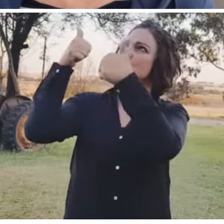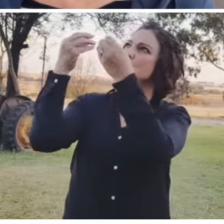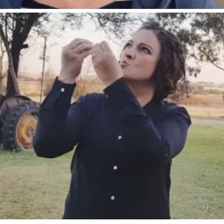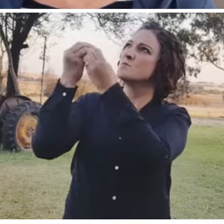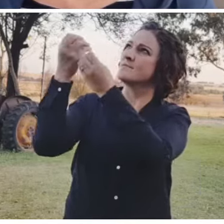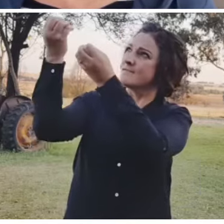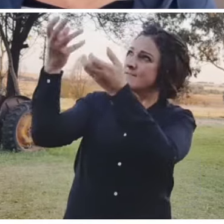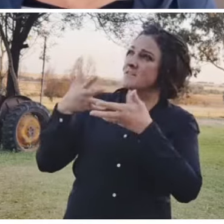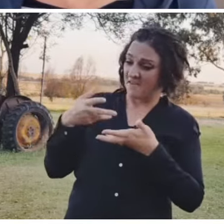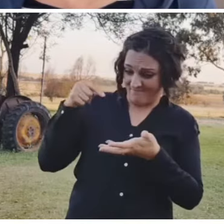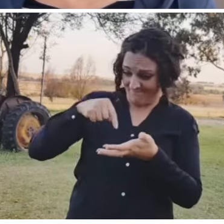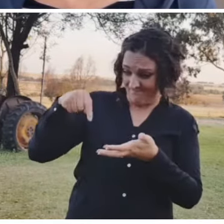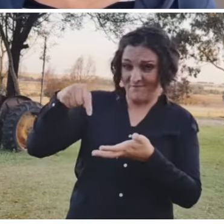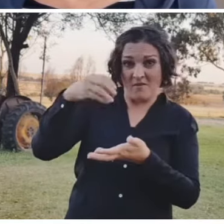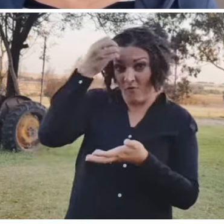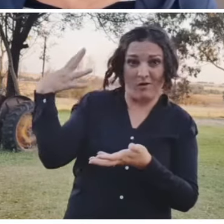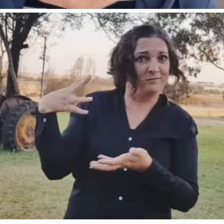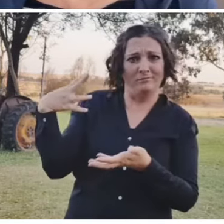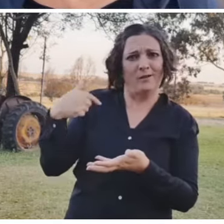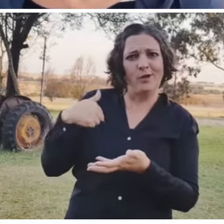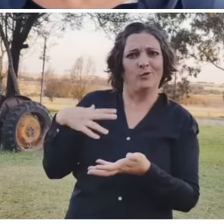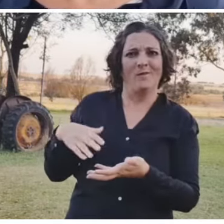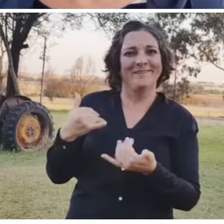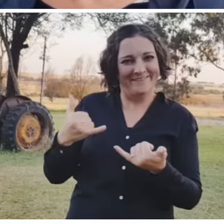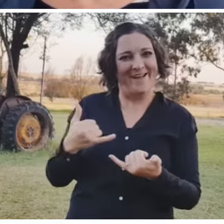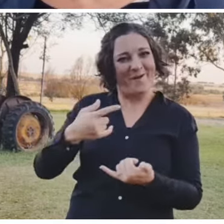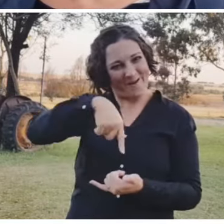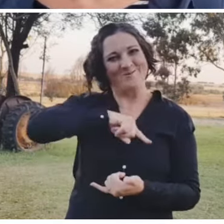hy gedoen het, vergeet nie. Sê saam met my dankie vir alles.